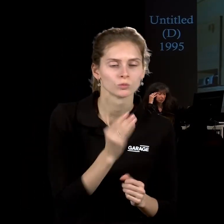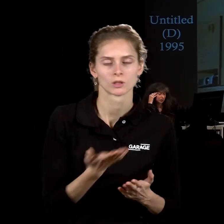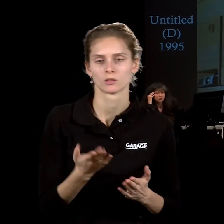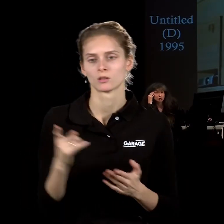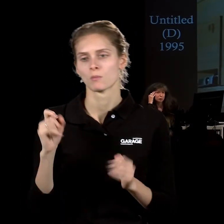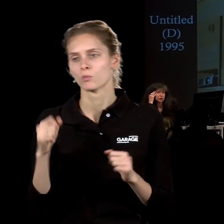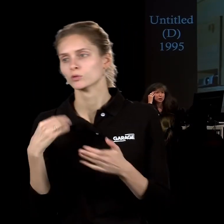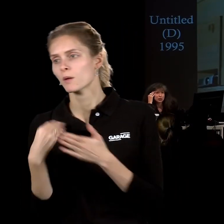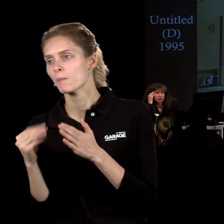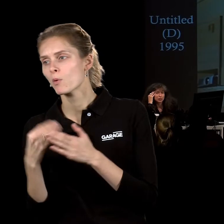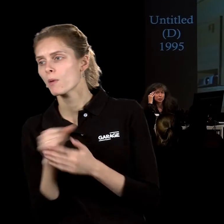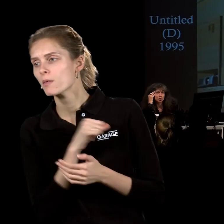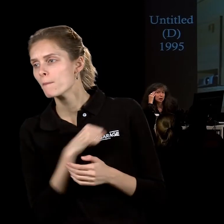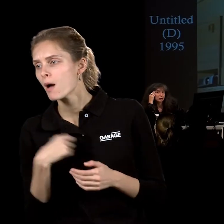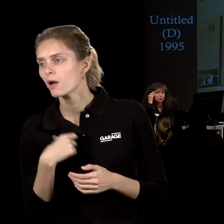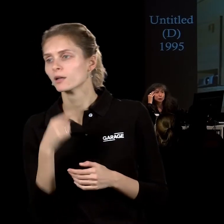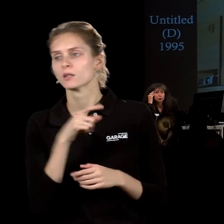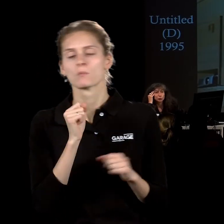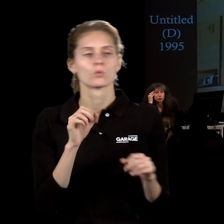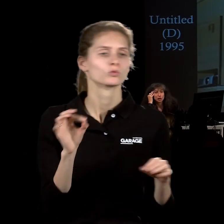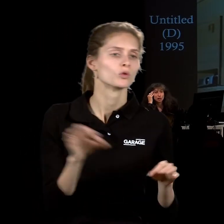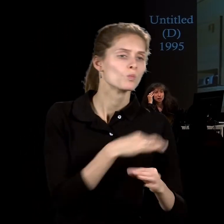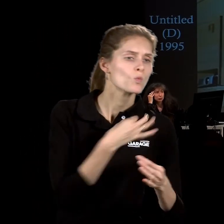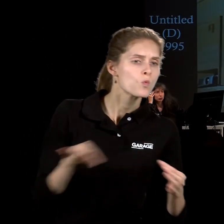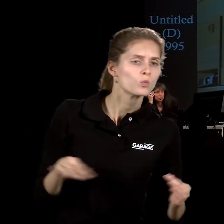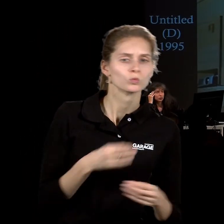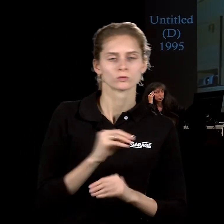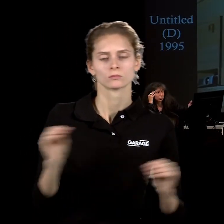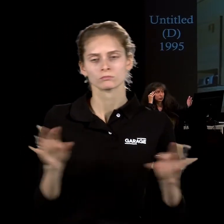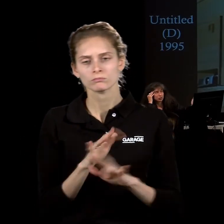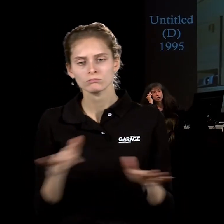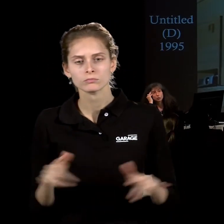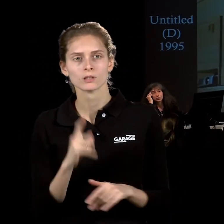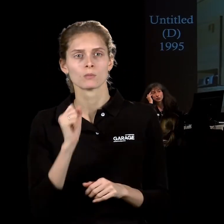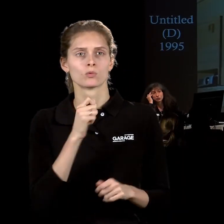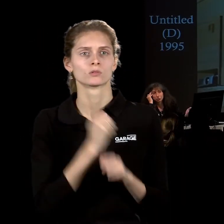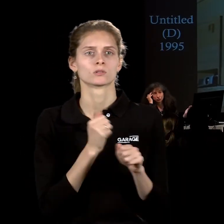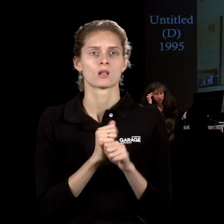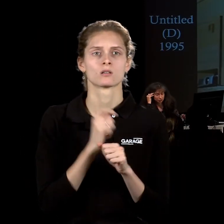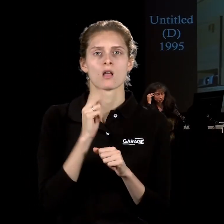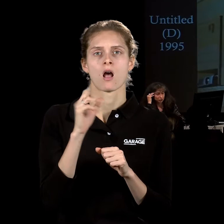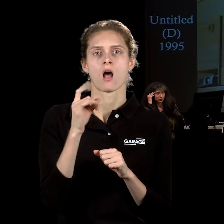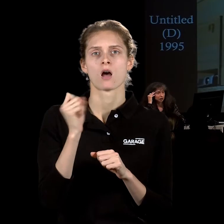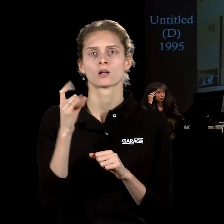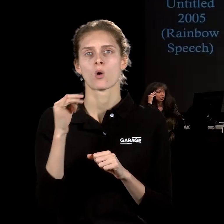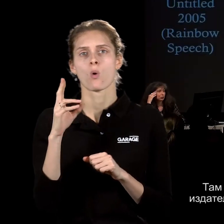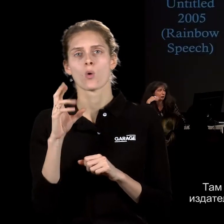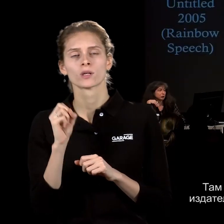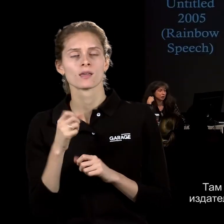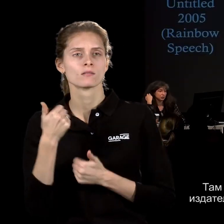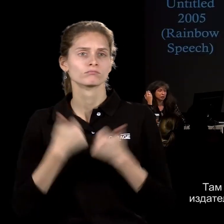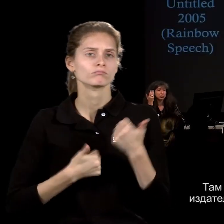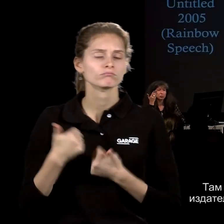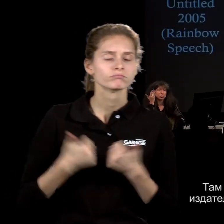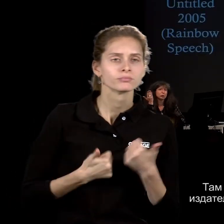покупать майки, там можно играть музыку, там можно устроить караоке батл, который он устраивает в музей, там можно